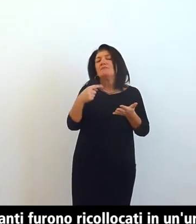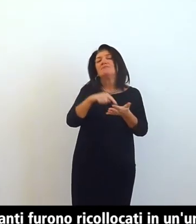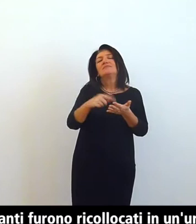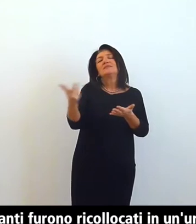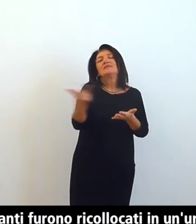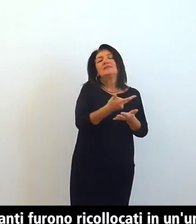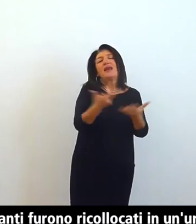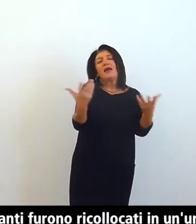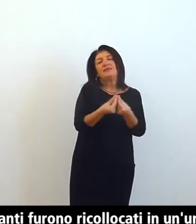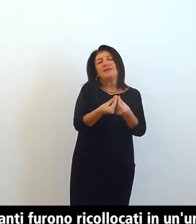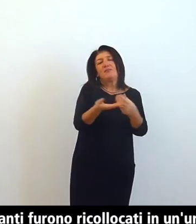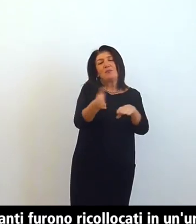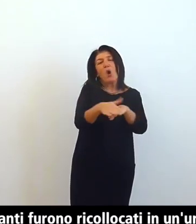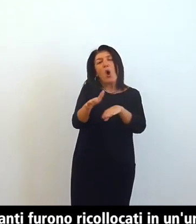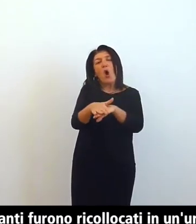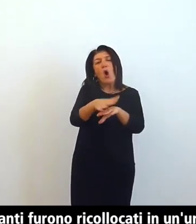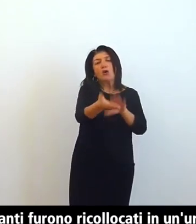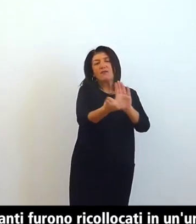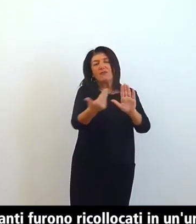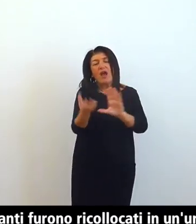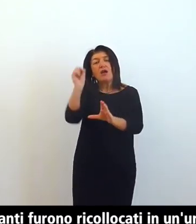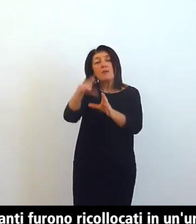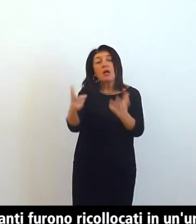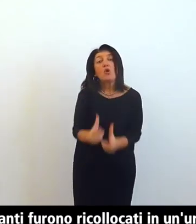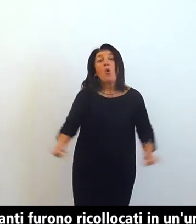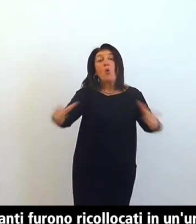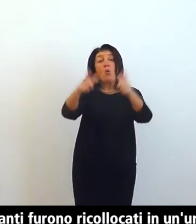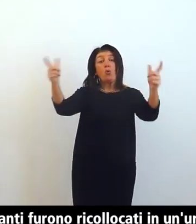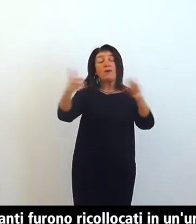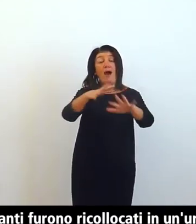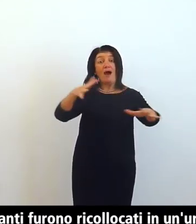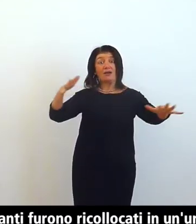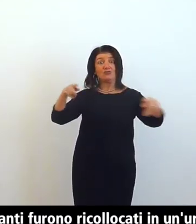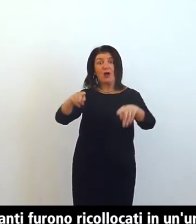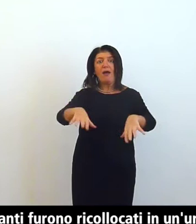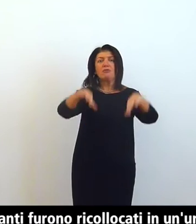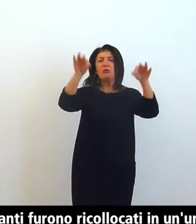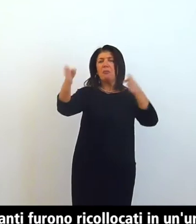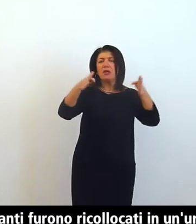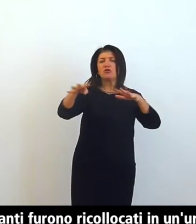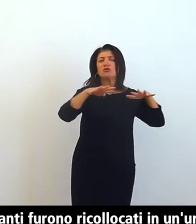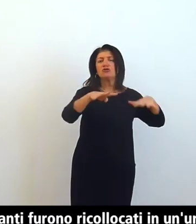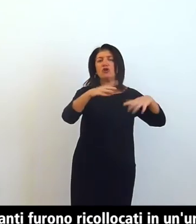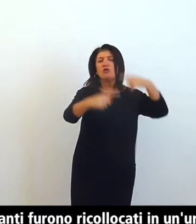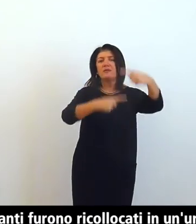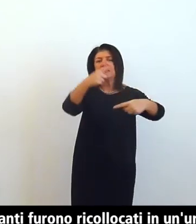'argento eseguita alla fine del XIX secolo posta all'interno di un vano ricavato sotto il